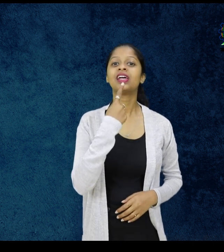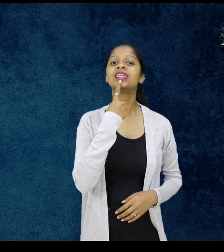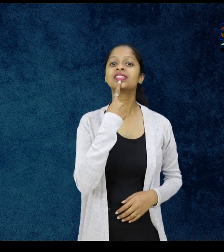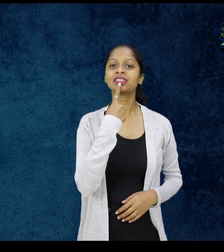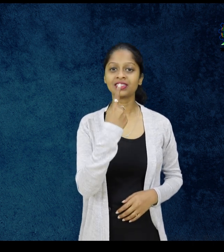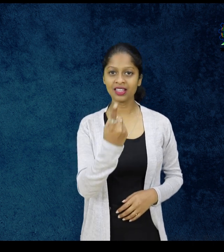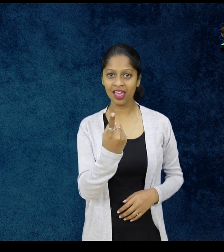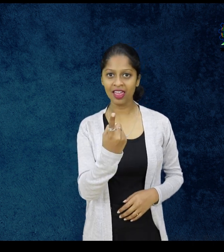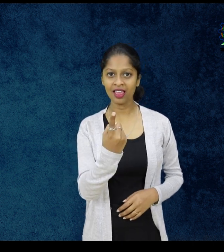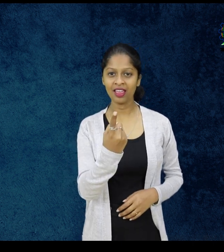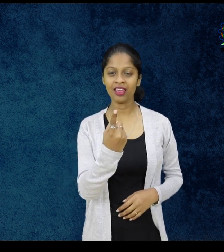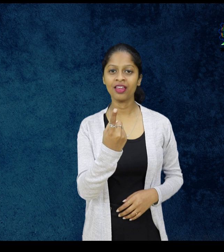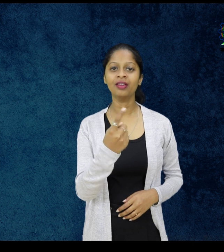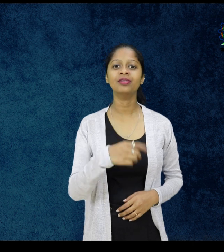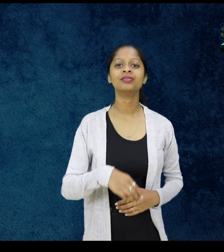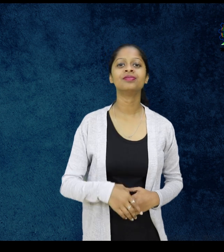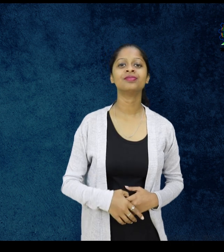कहना कहना